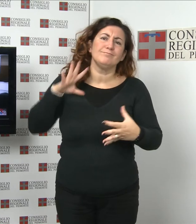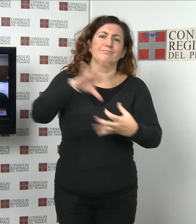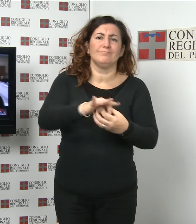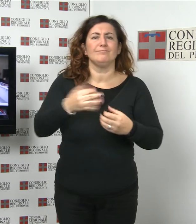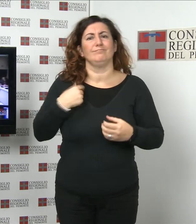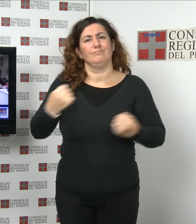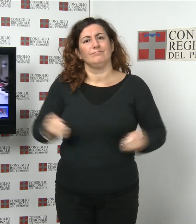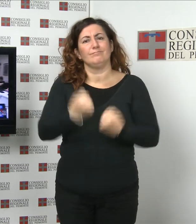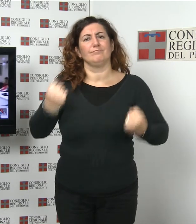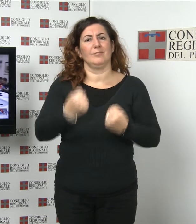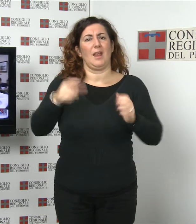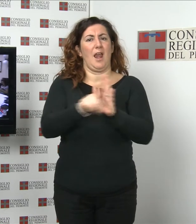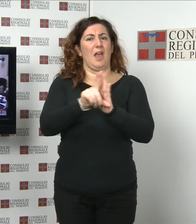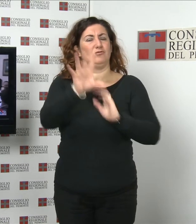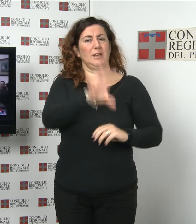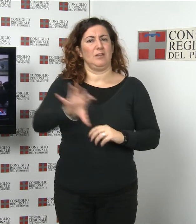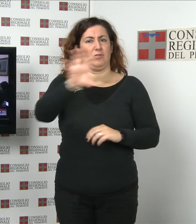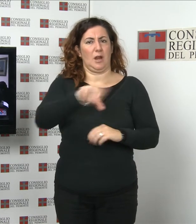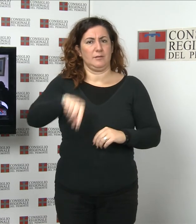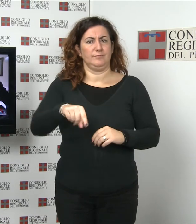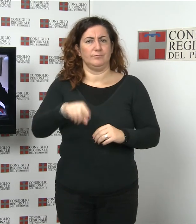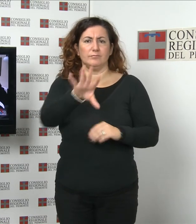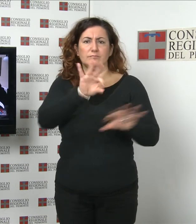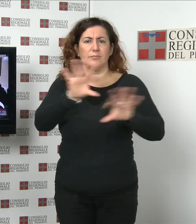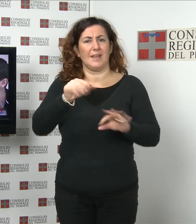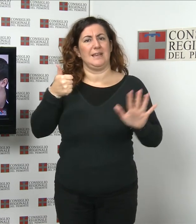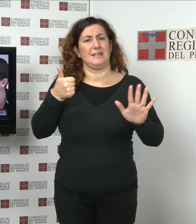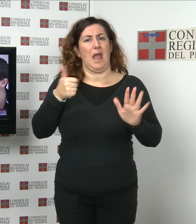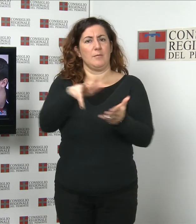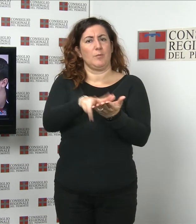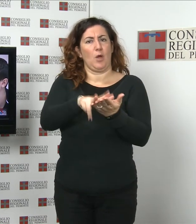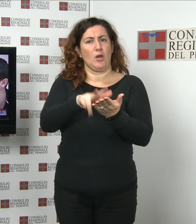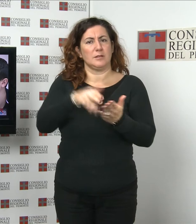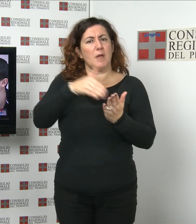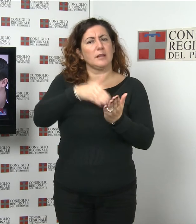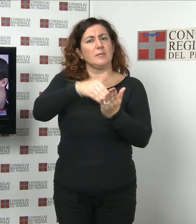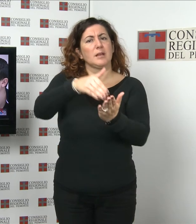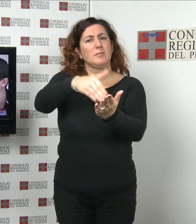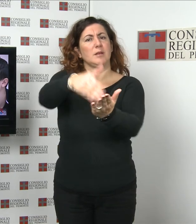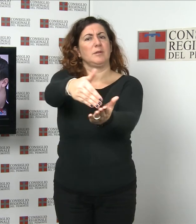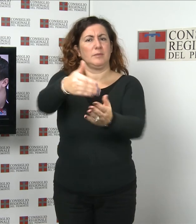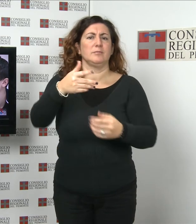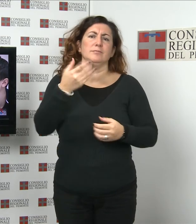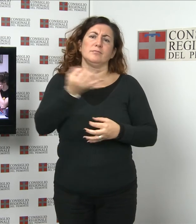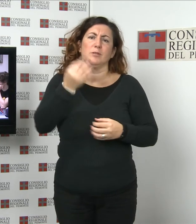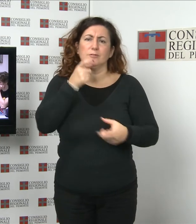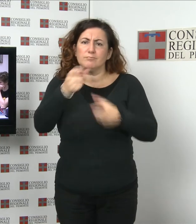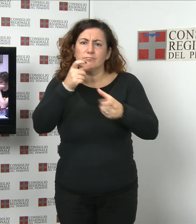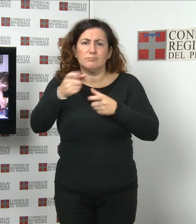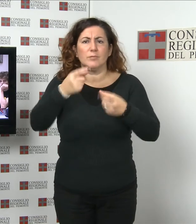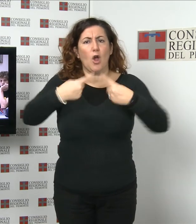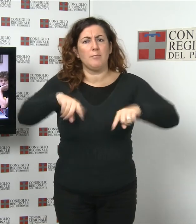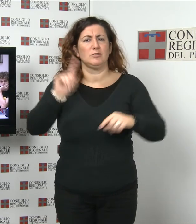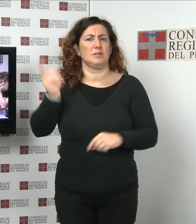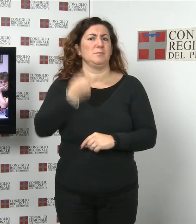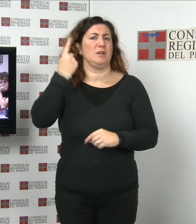Quest'anno sono state selezionate sei proposte che verranno discusse e dibattute ogni martedì in speciali seduti di commissione. I primi sono